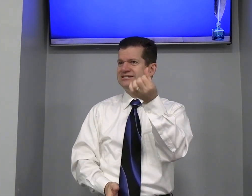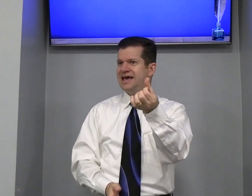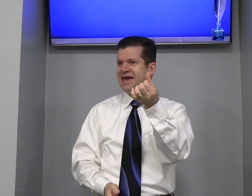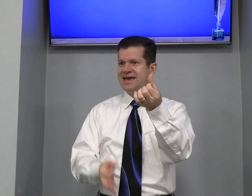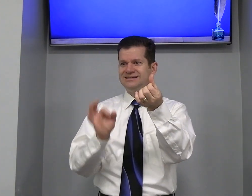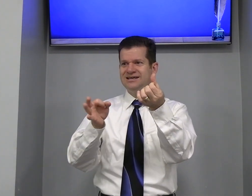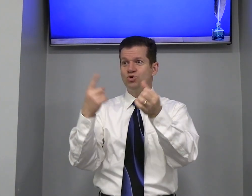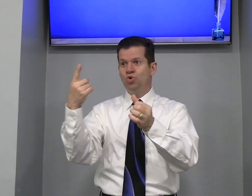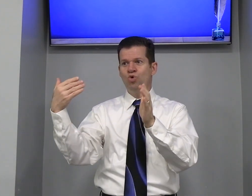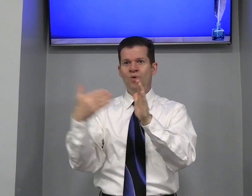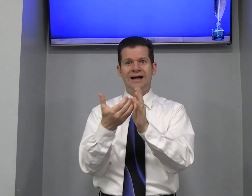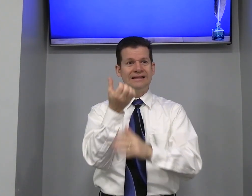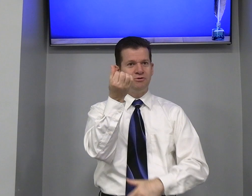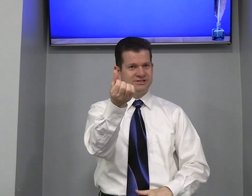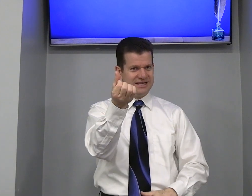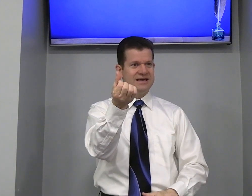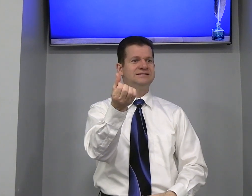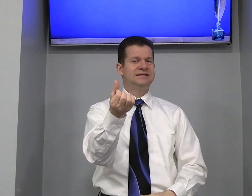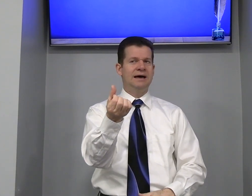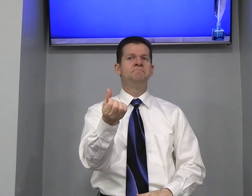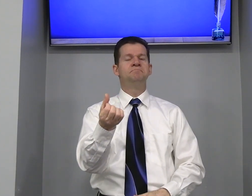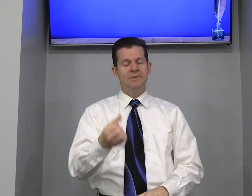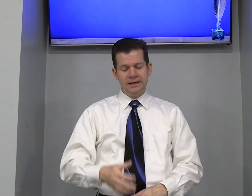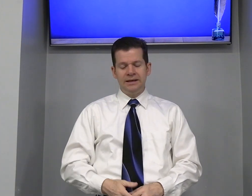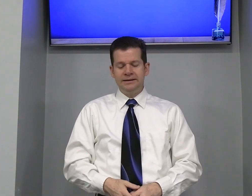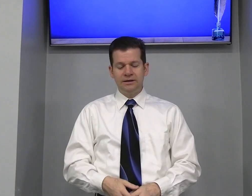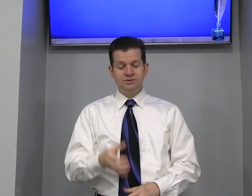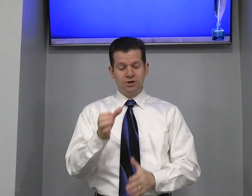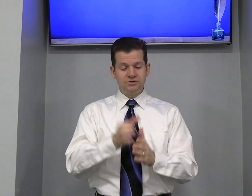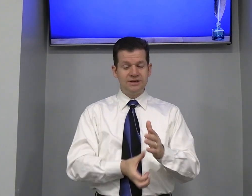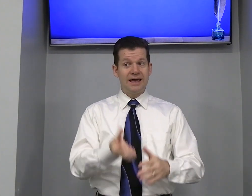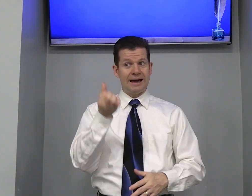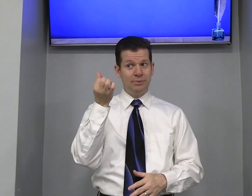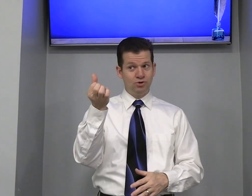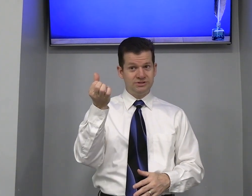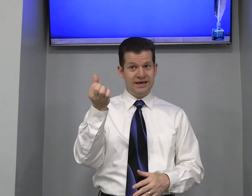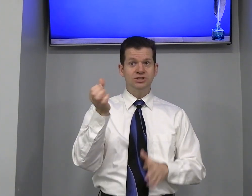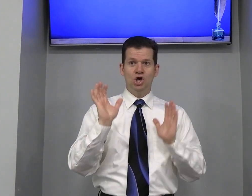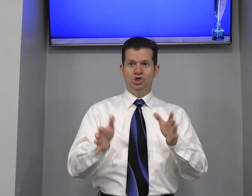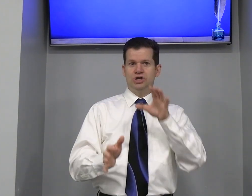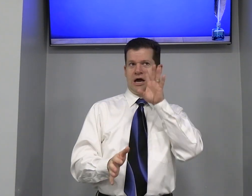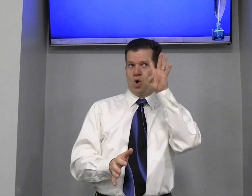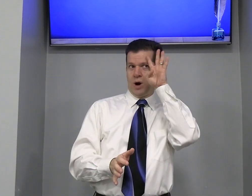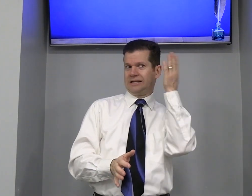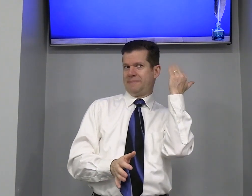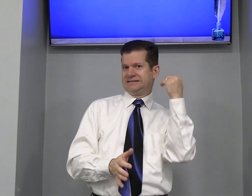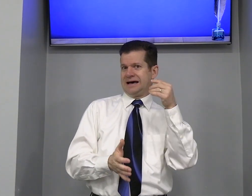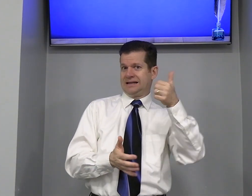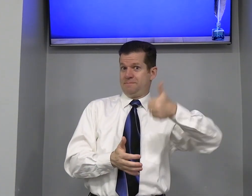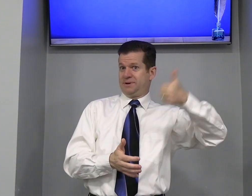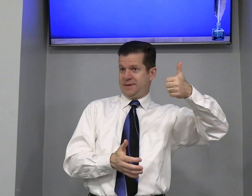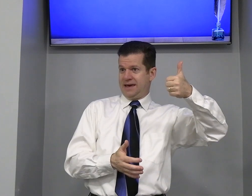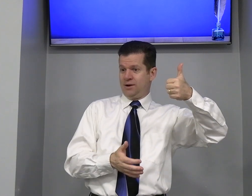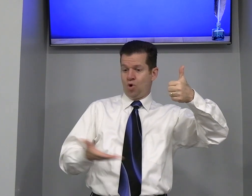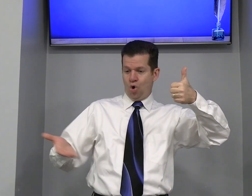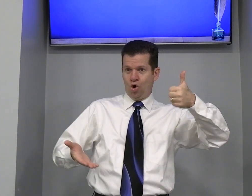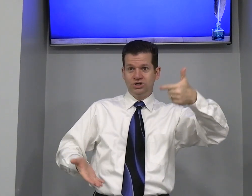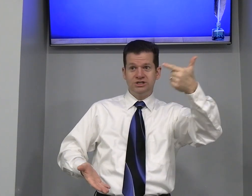6 Isso 1 até os 6 Tá? Então, são capítulos 6 Já a corta passada, primeiro Hoje,